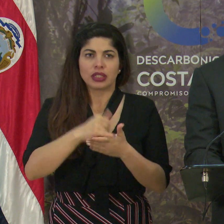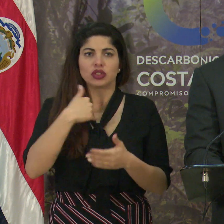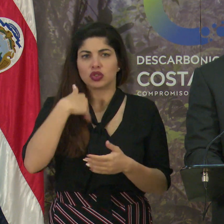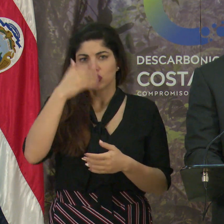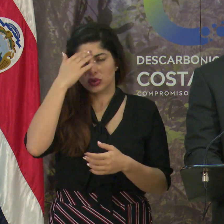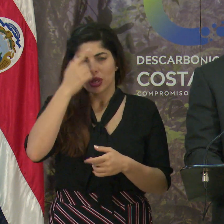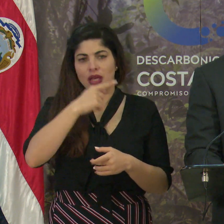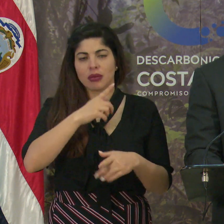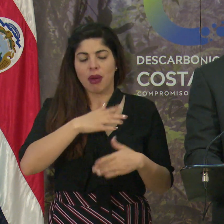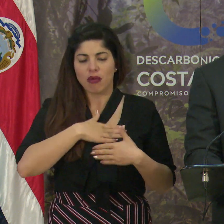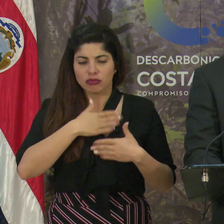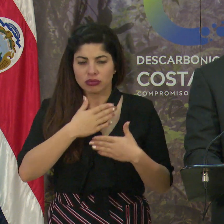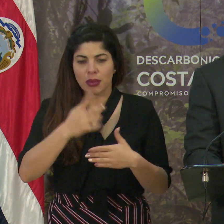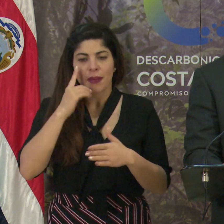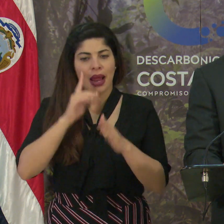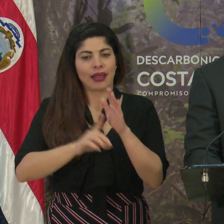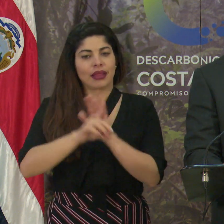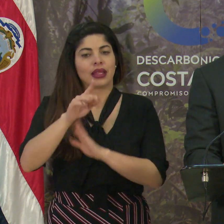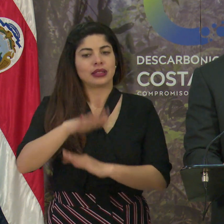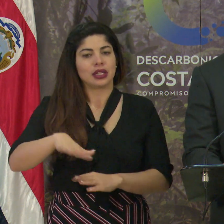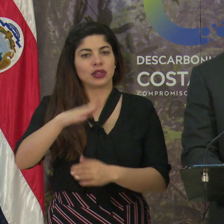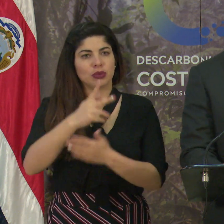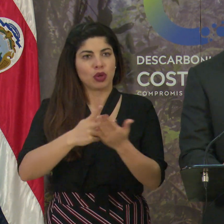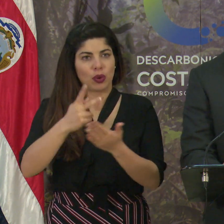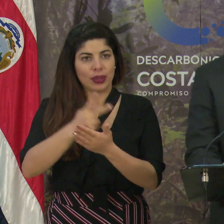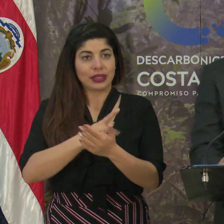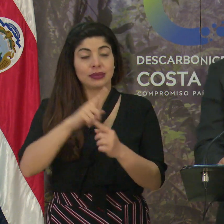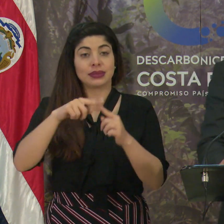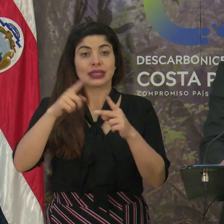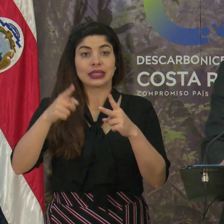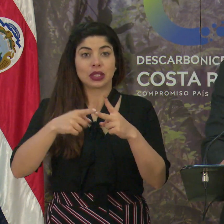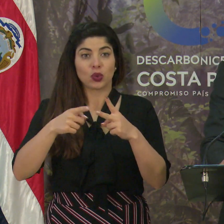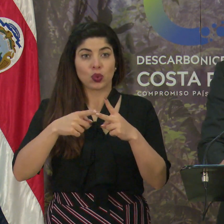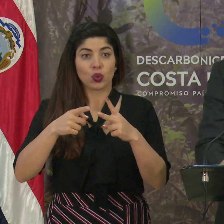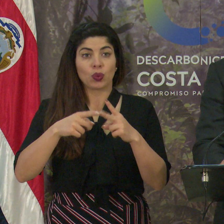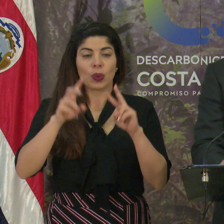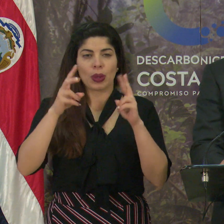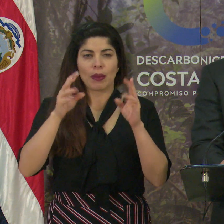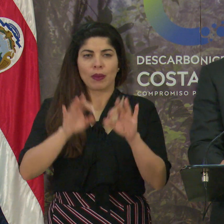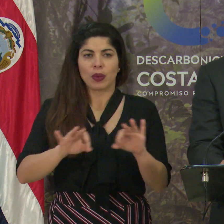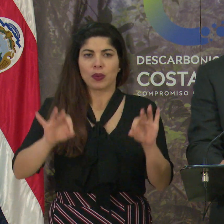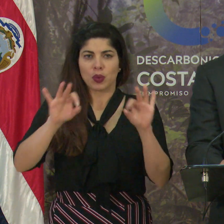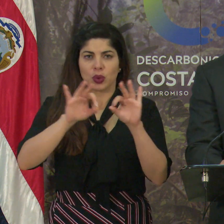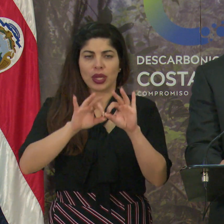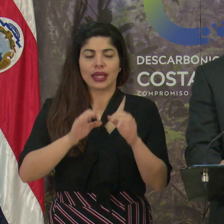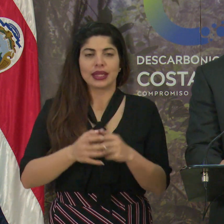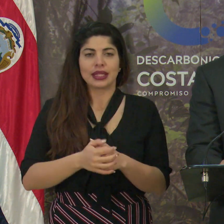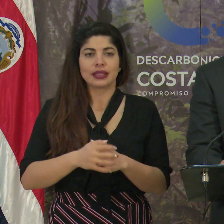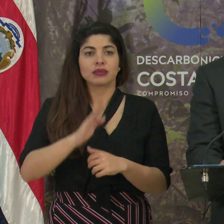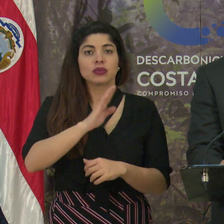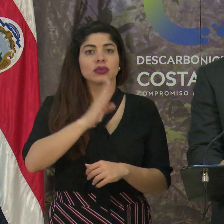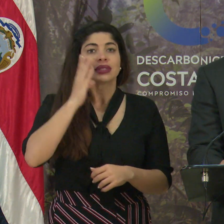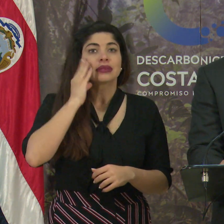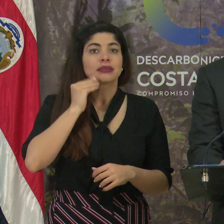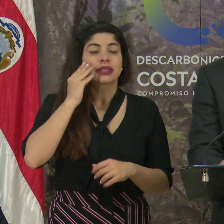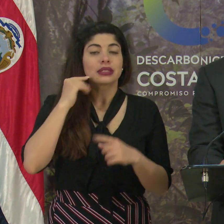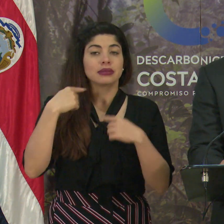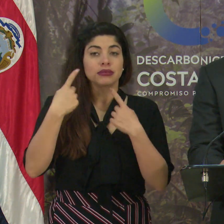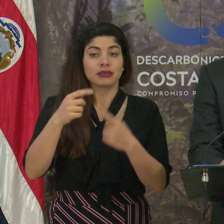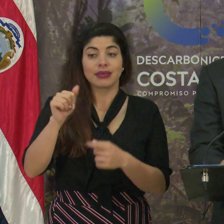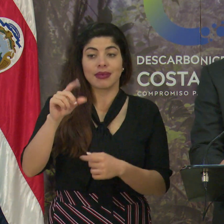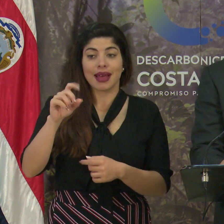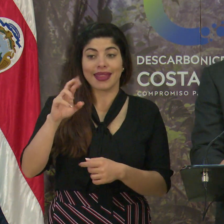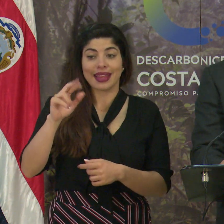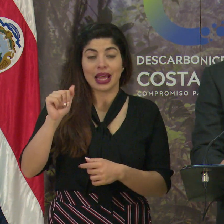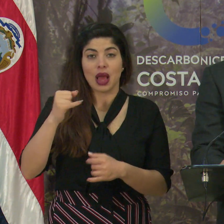que hará lo mejor por el desarrollo de la provincia. Segundo, tema muy importante en la experiencia de doña Andrea, que